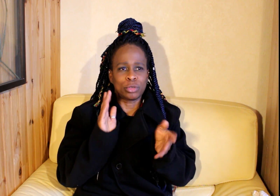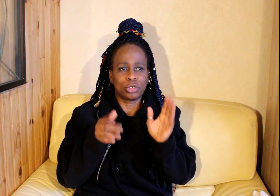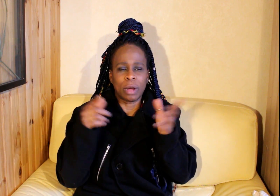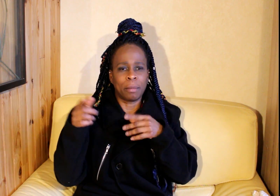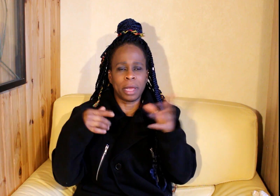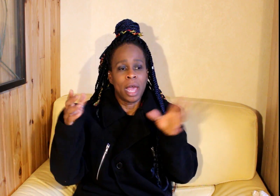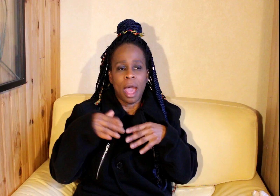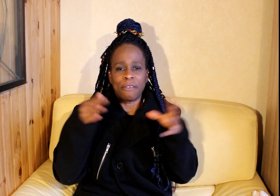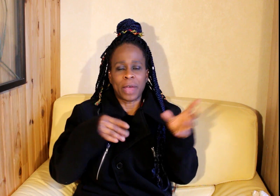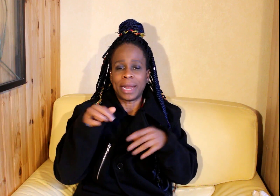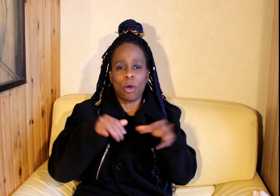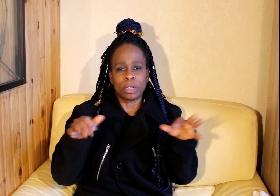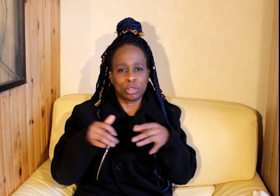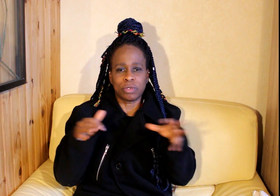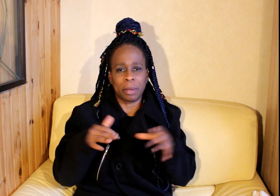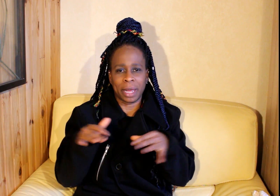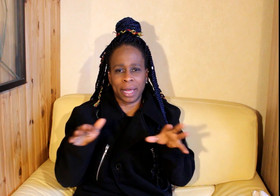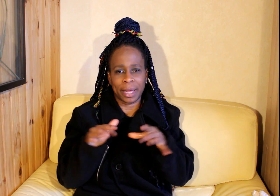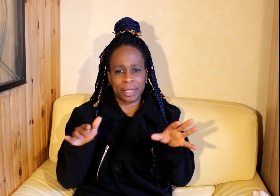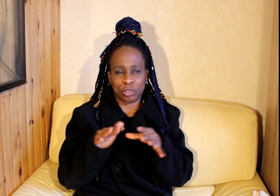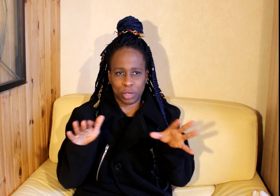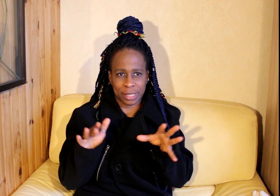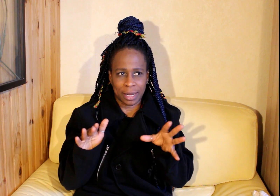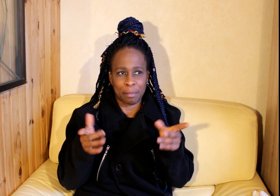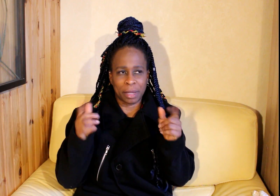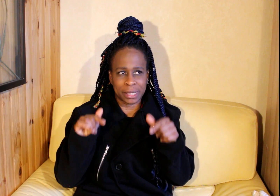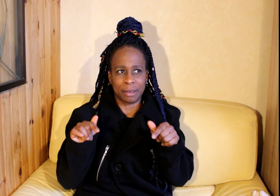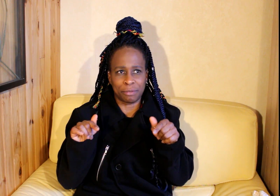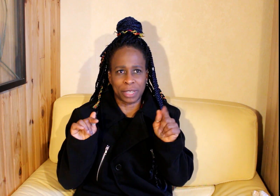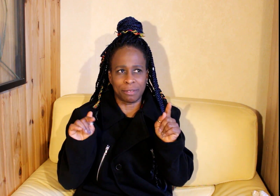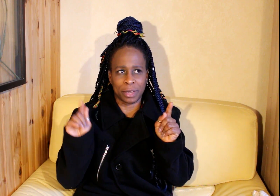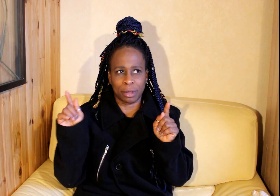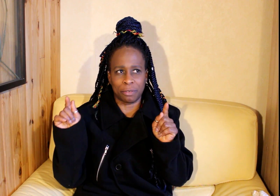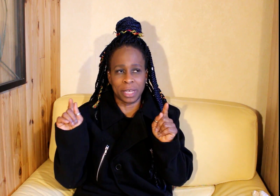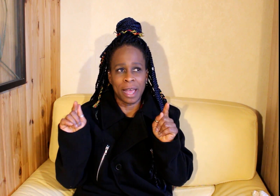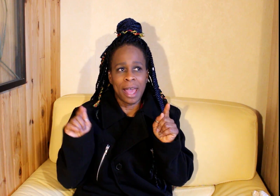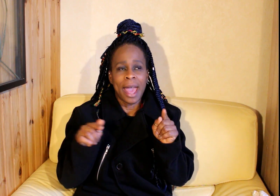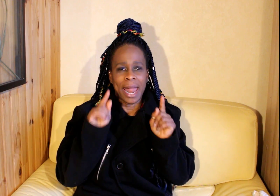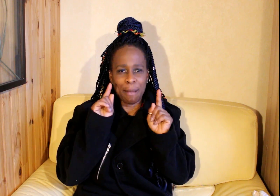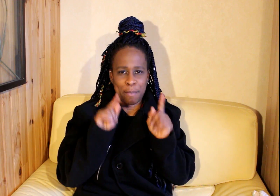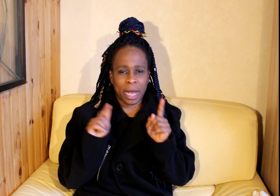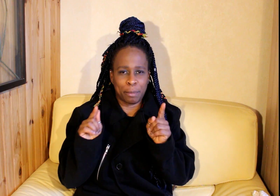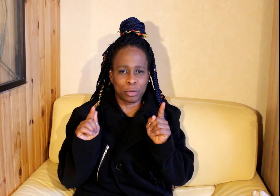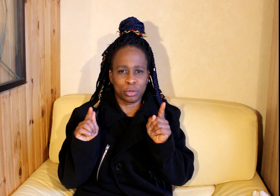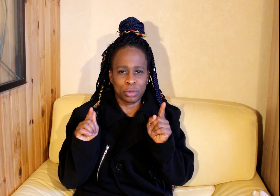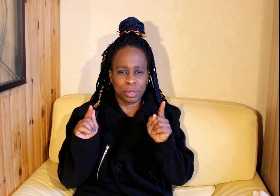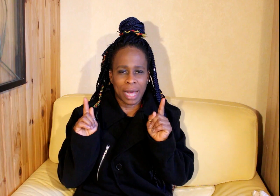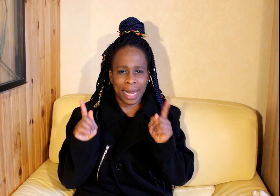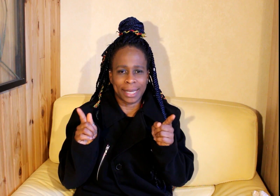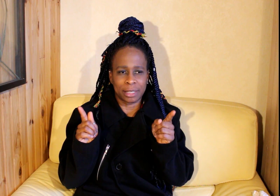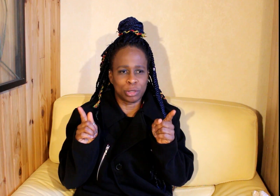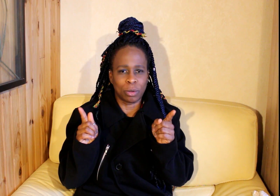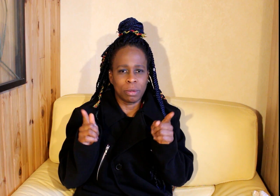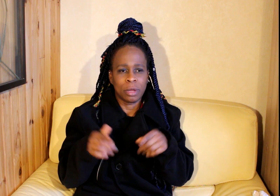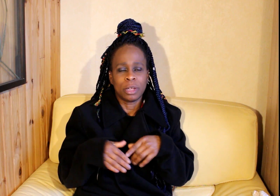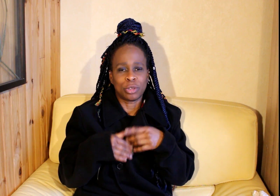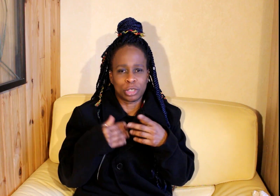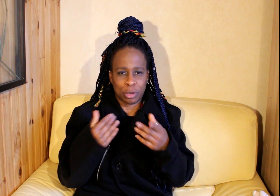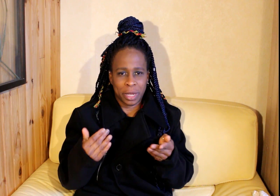toujours Elle commande souvent Sur mon Instagram Mais cette fille L'autre fille Elle a bien répondu A la question Donc je lui